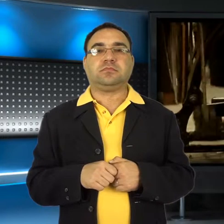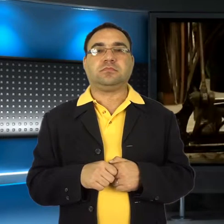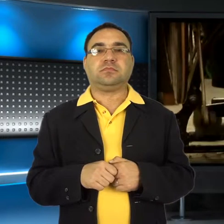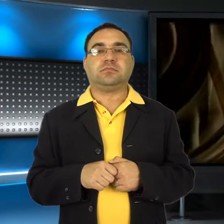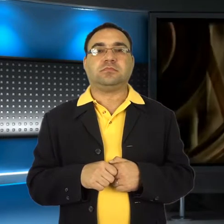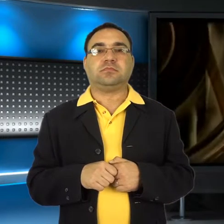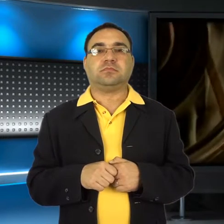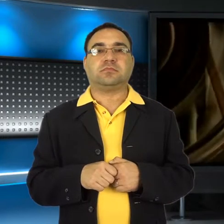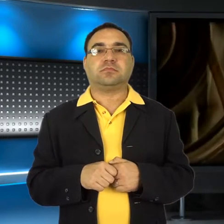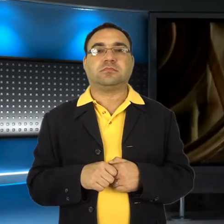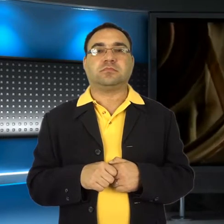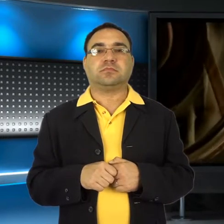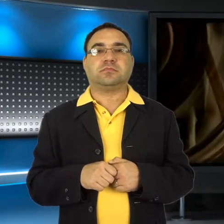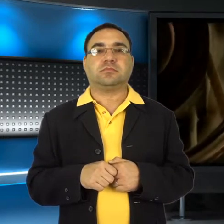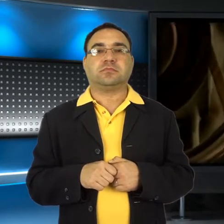KONIEC